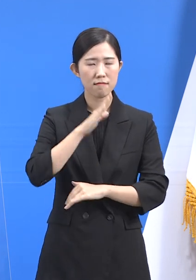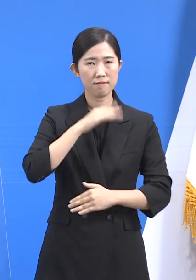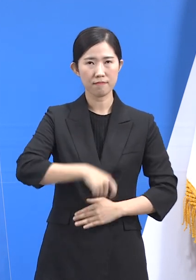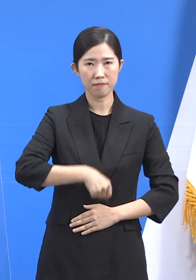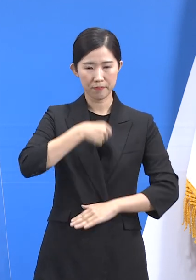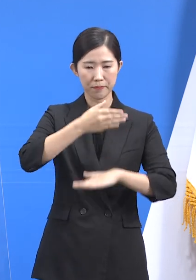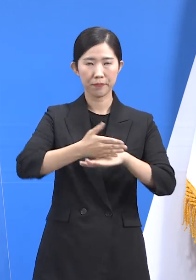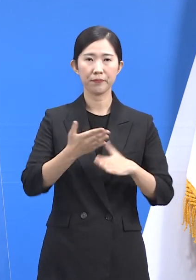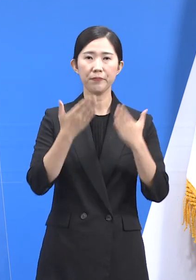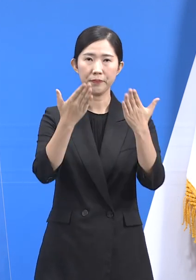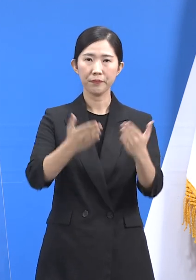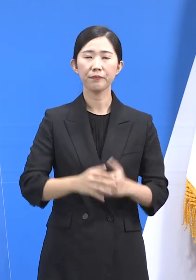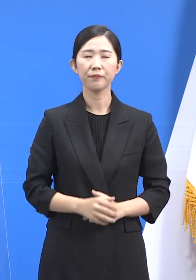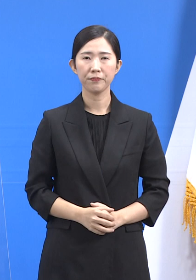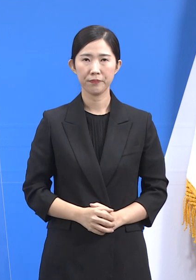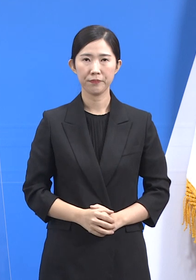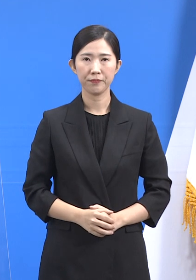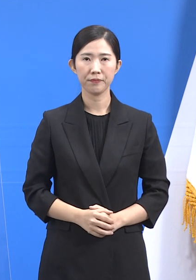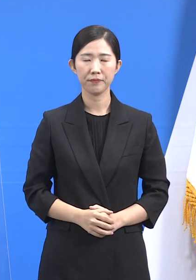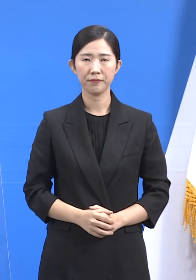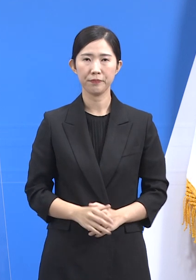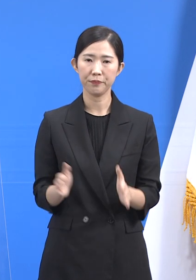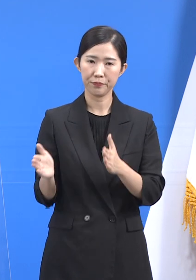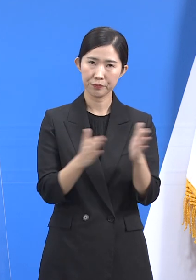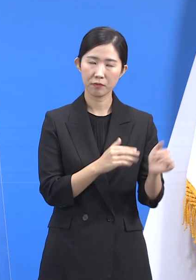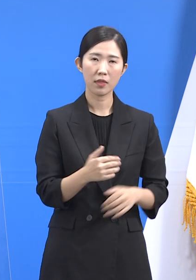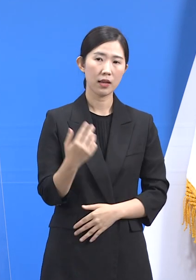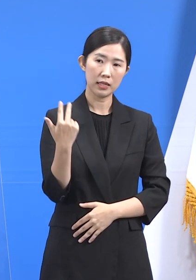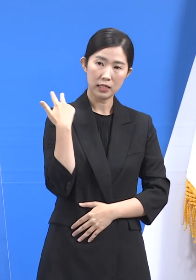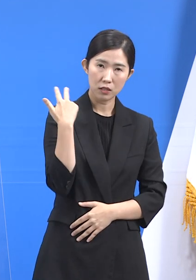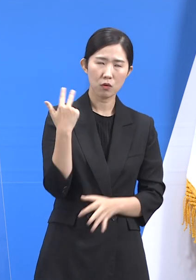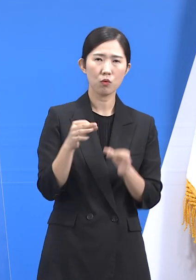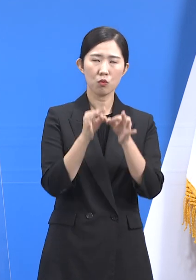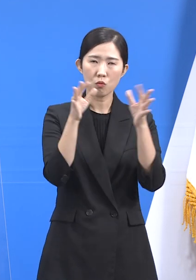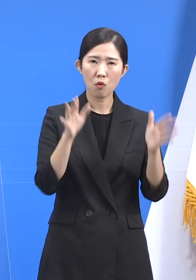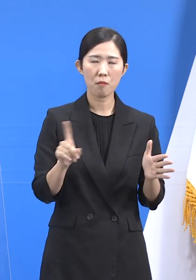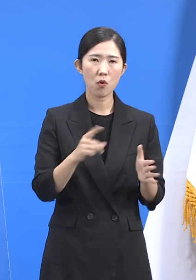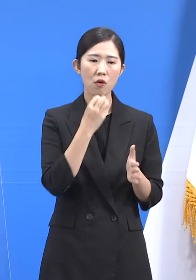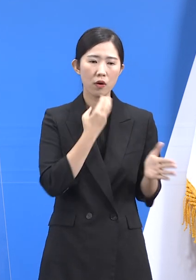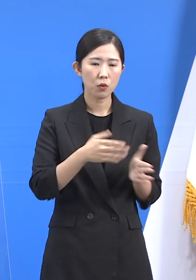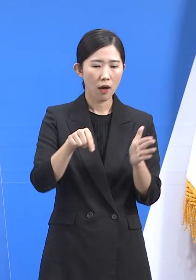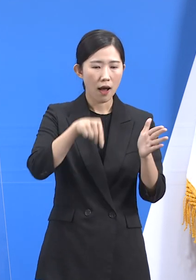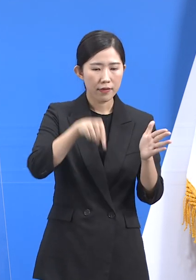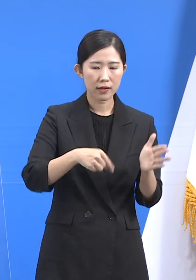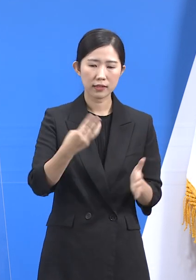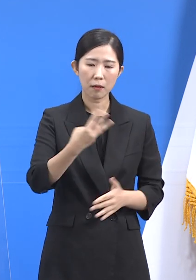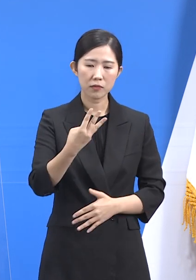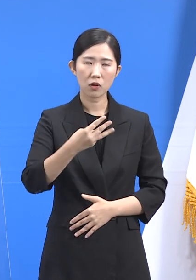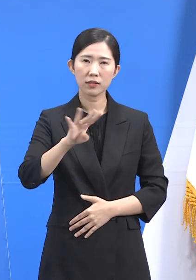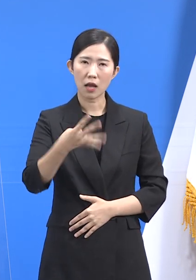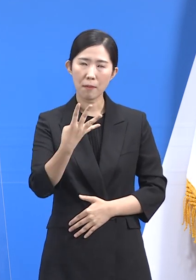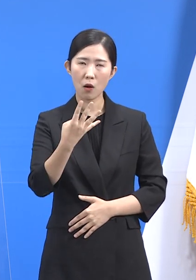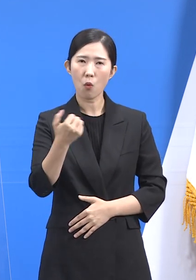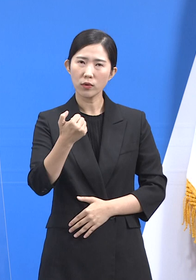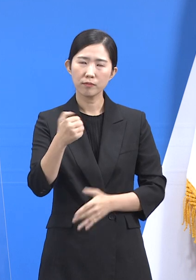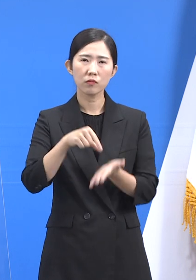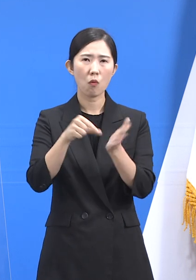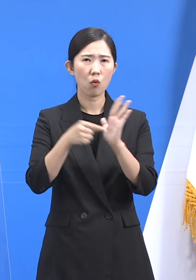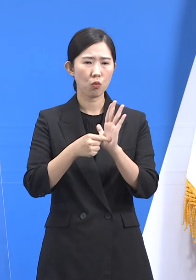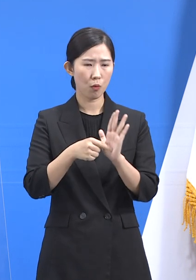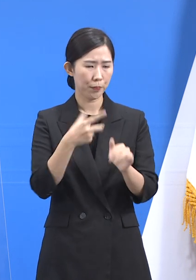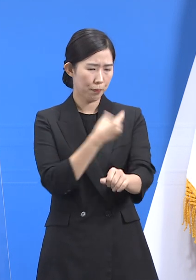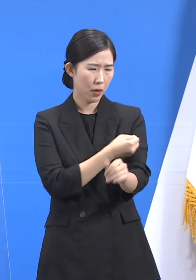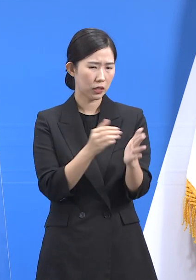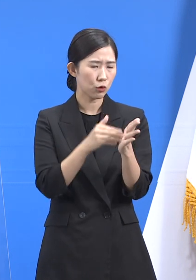감사드립니다. 한편 지난 한 주간 도내 3,450여 건의 백신 이상 반응 신고가 있었습니다.